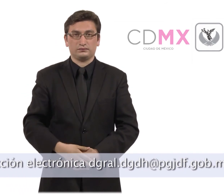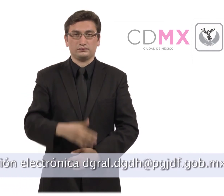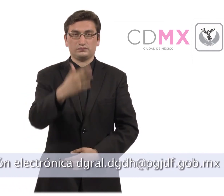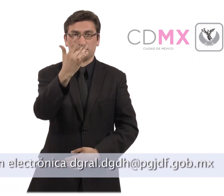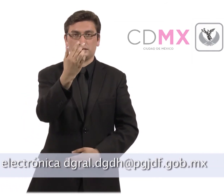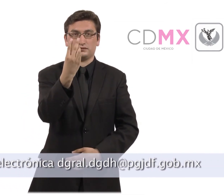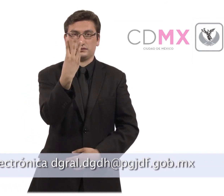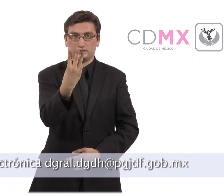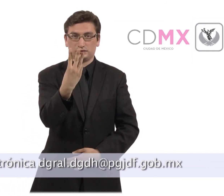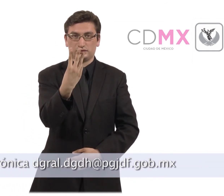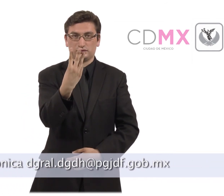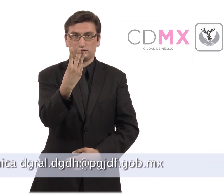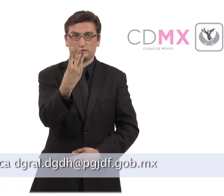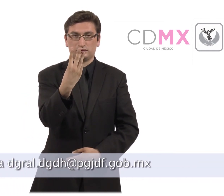Código